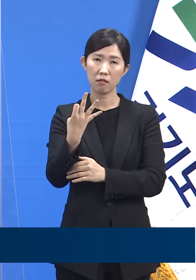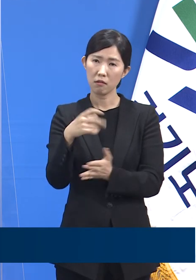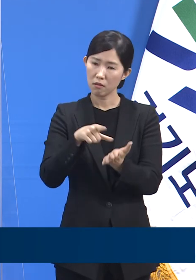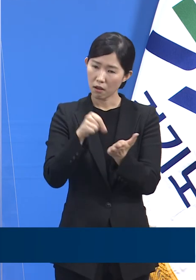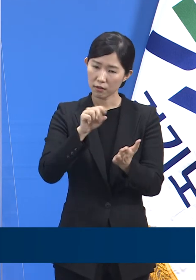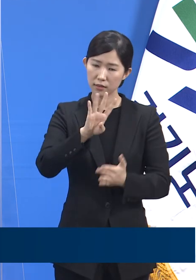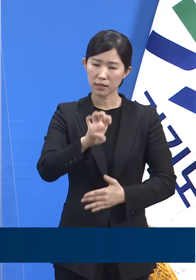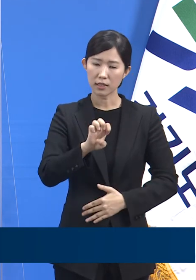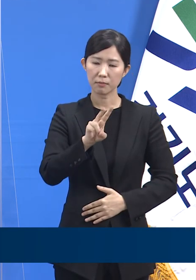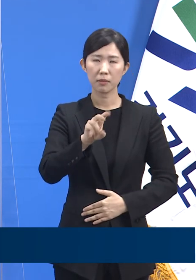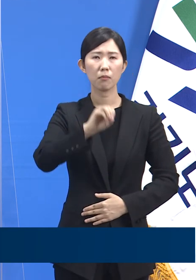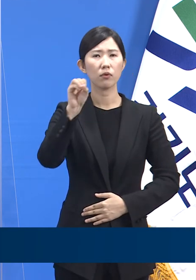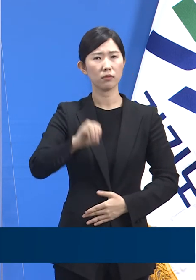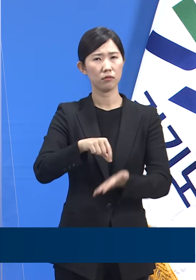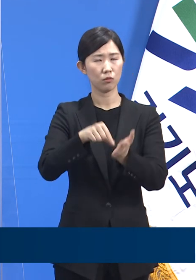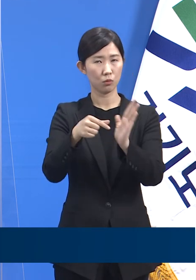달합니다.